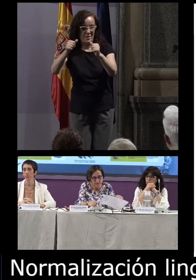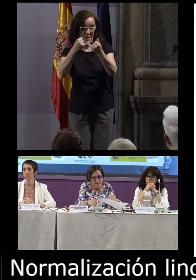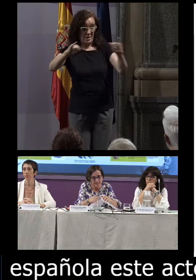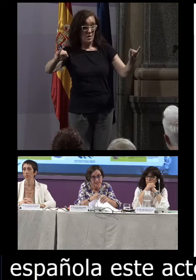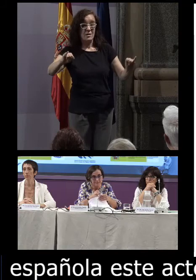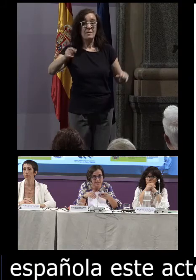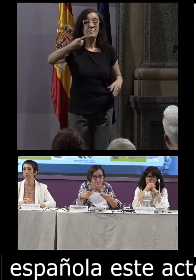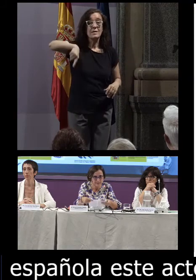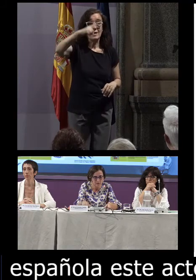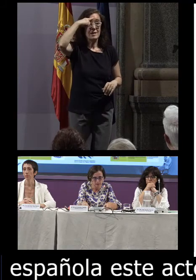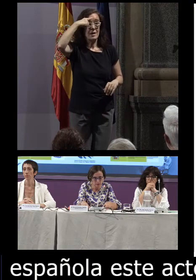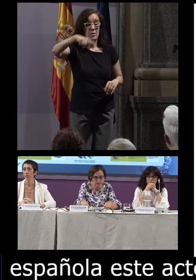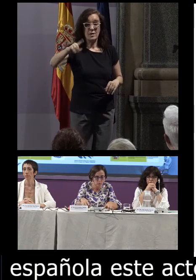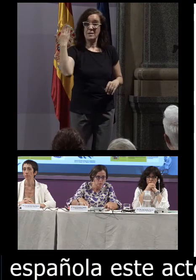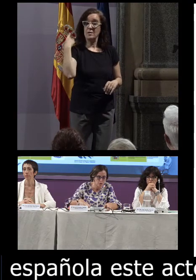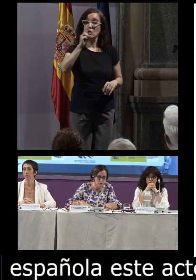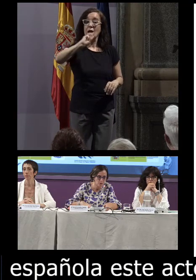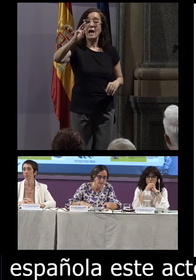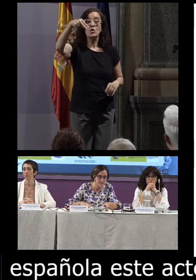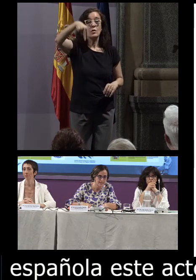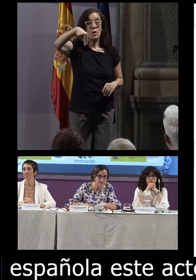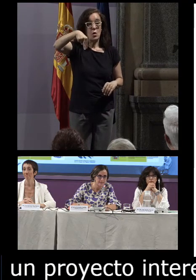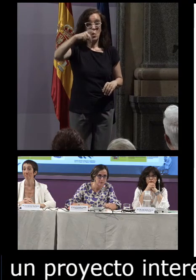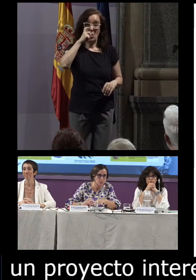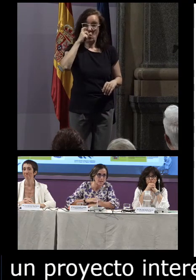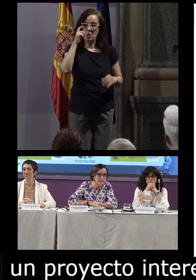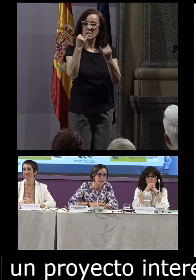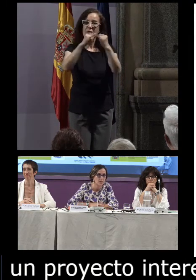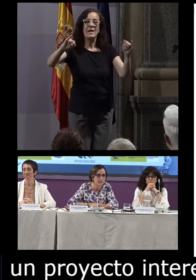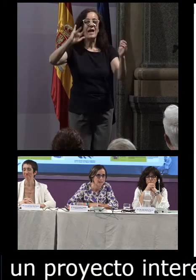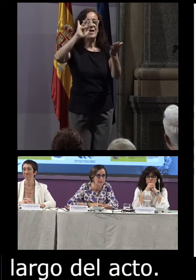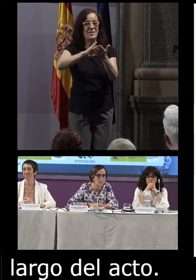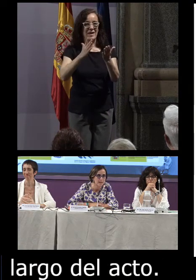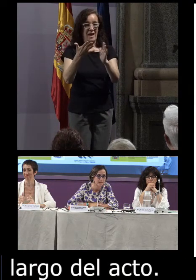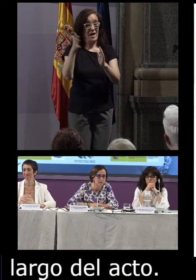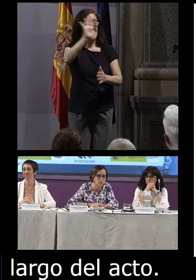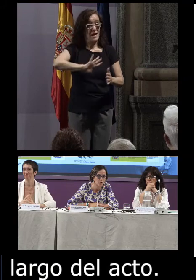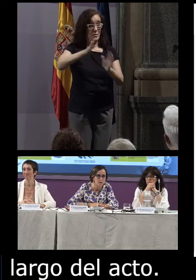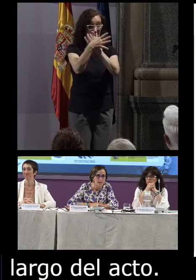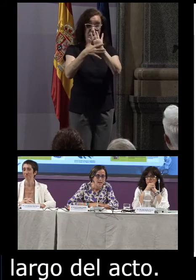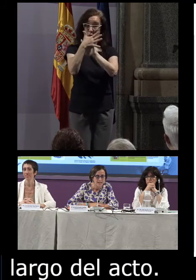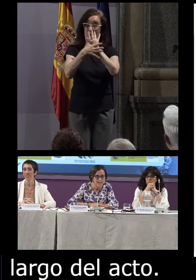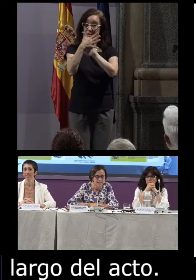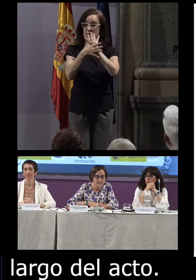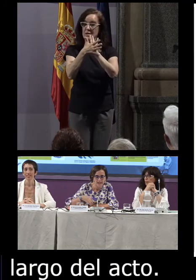sabéis, el pasado 14 de junio se celebró el Día Nacional de la Lengua de Signos.